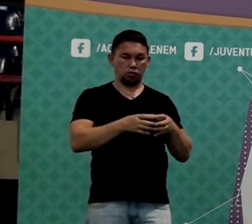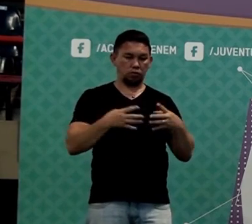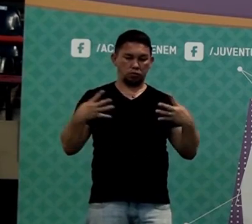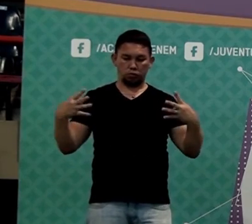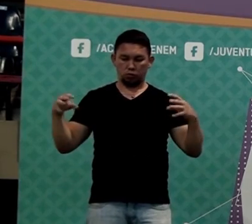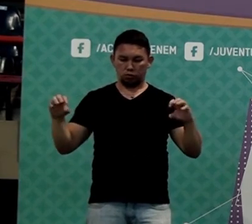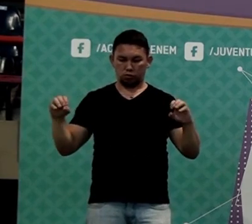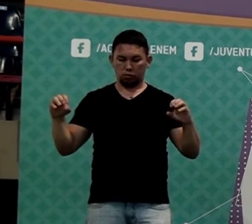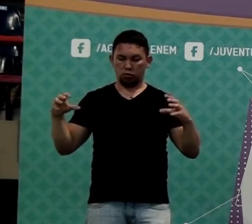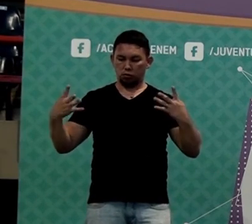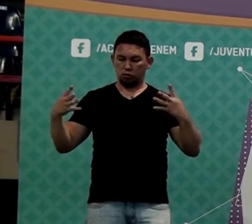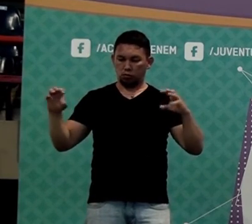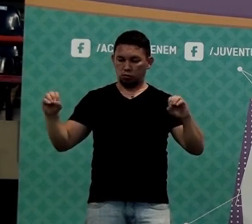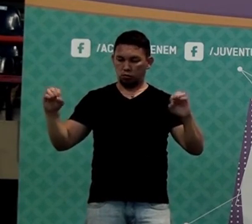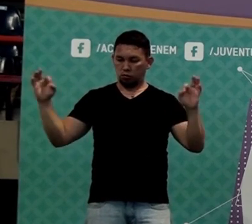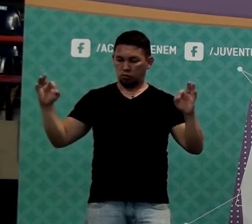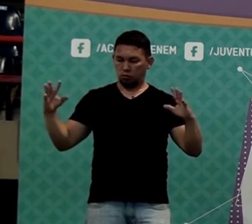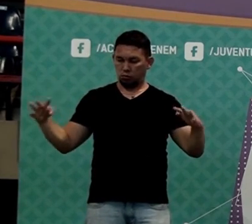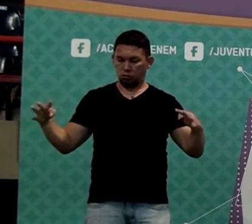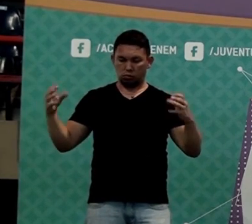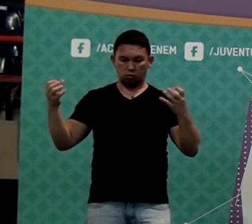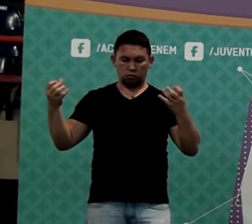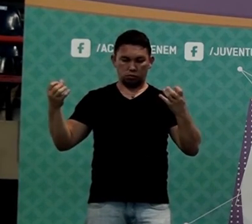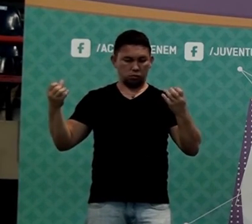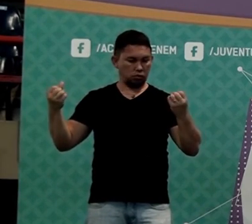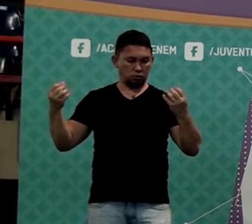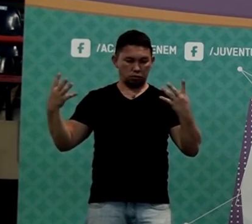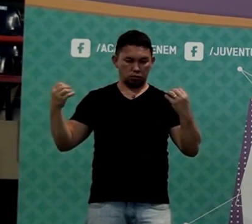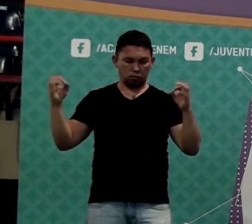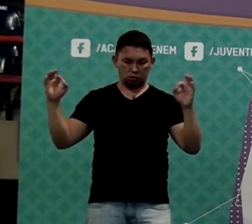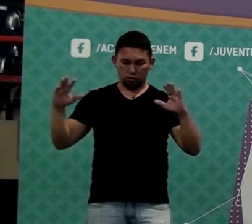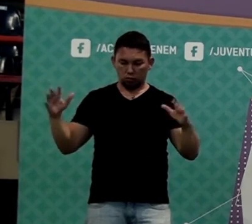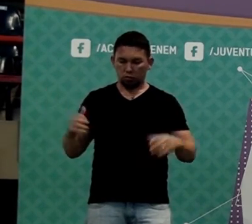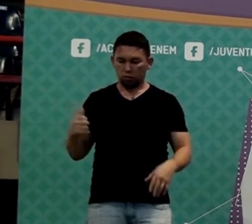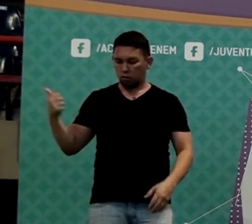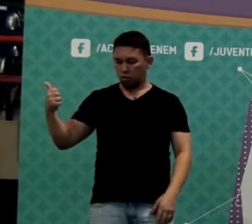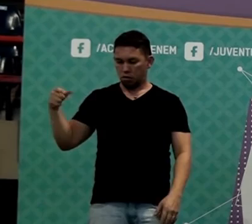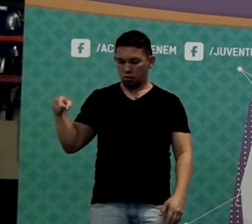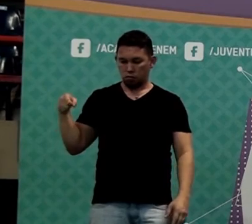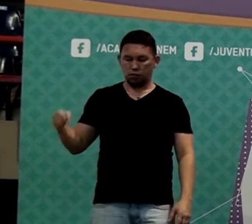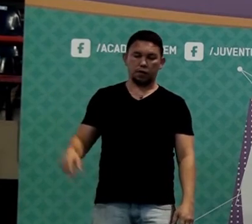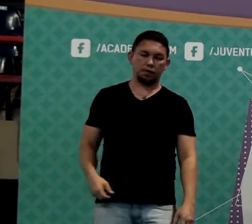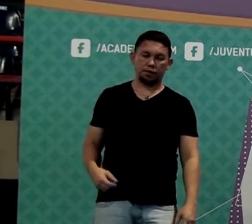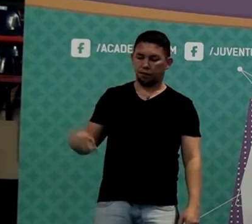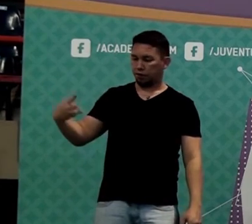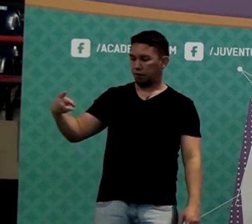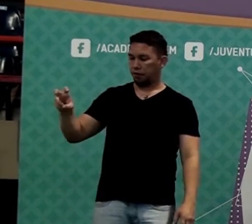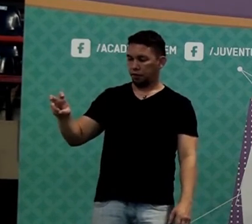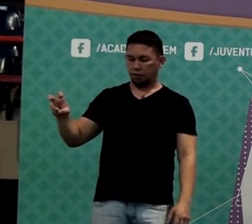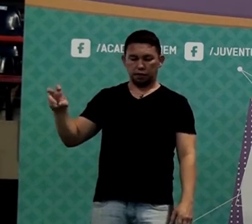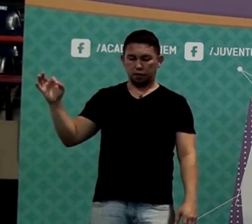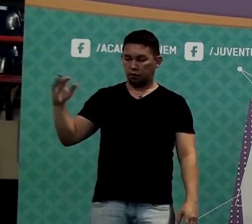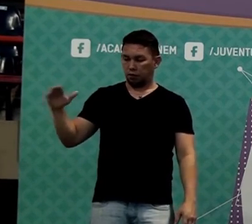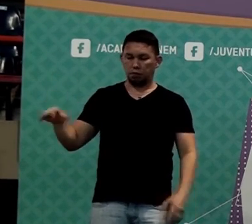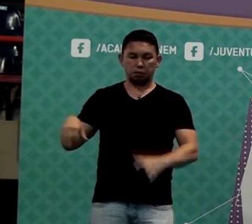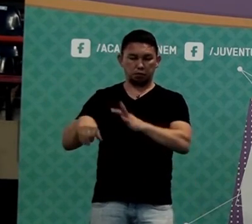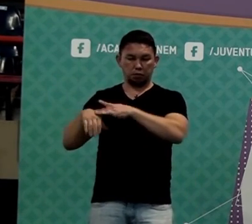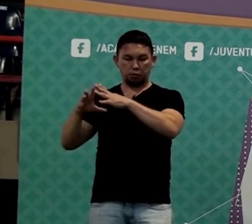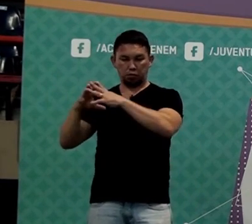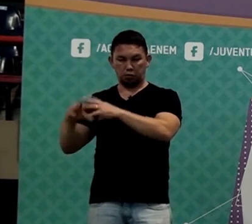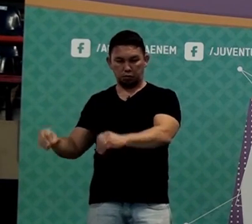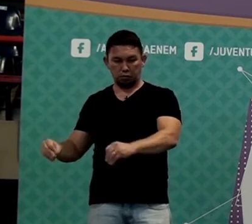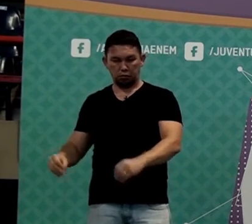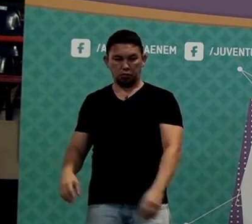lado. 40% para cá, 40% para cá. No primeiro grupo, 35% se curaram.